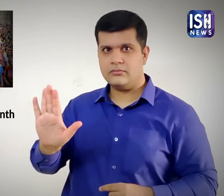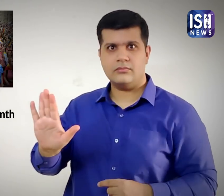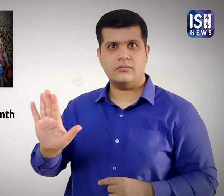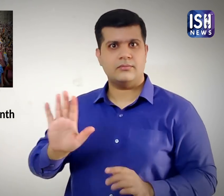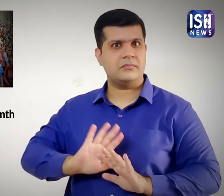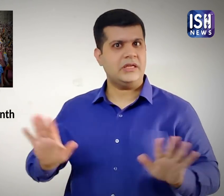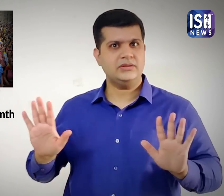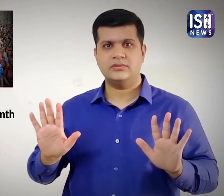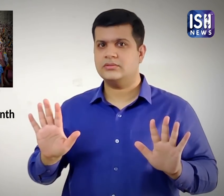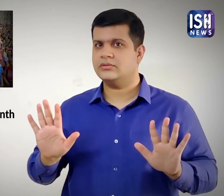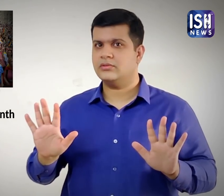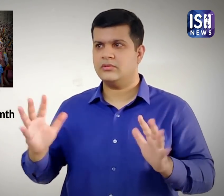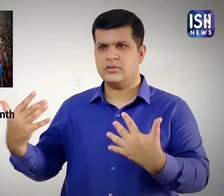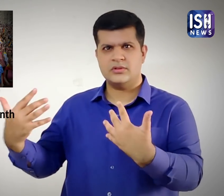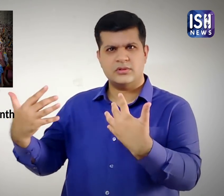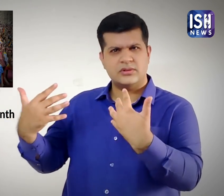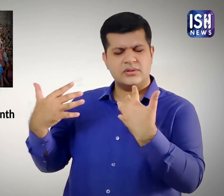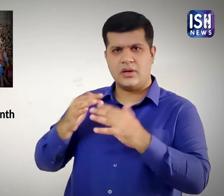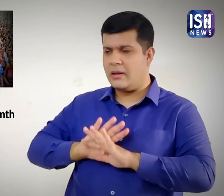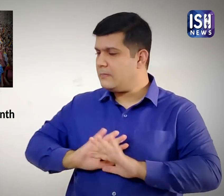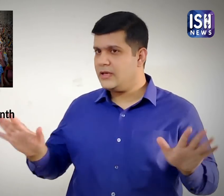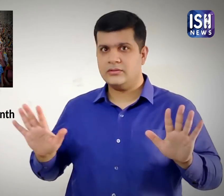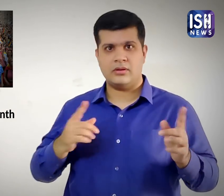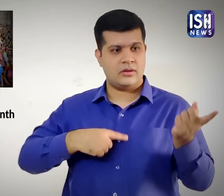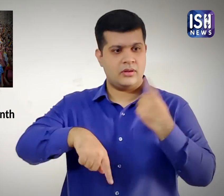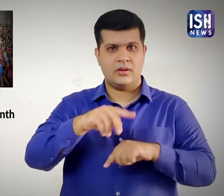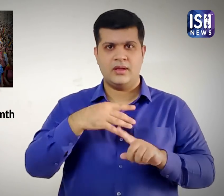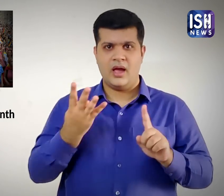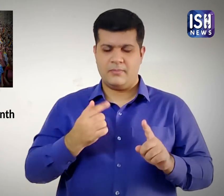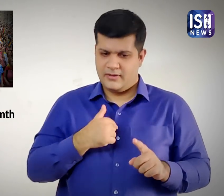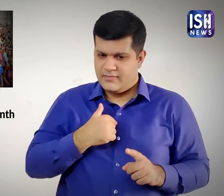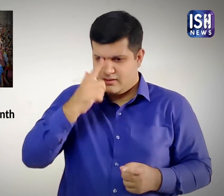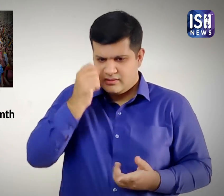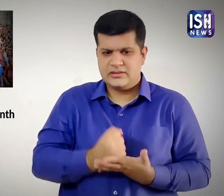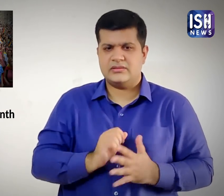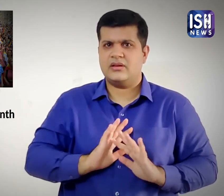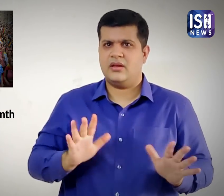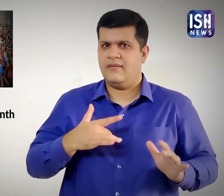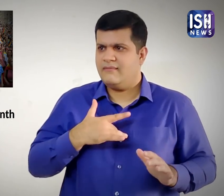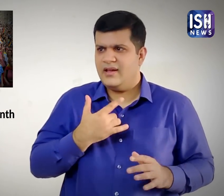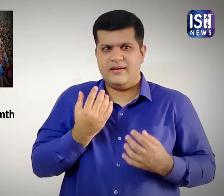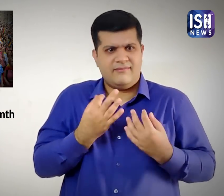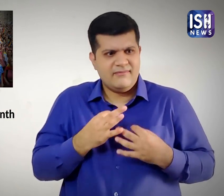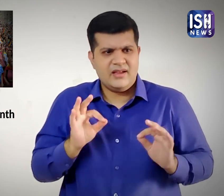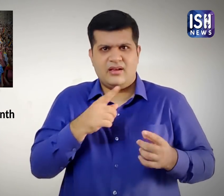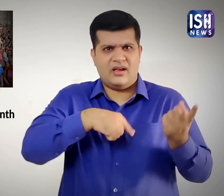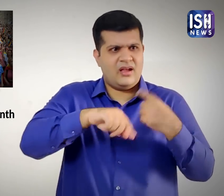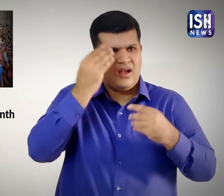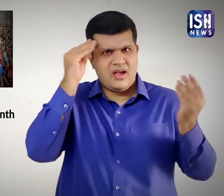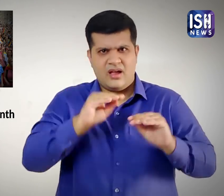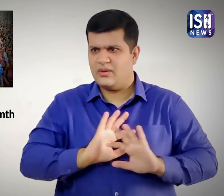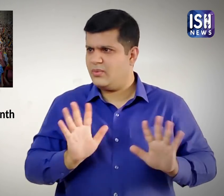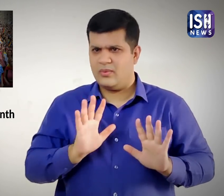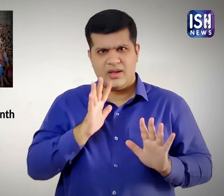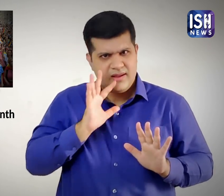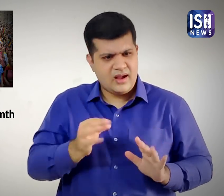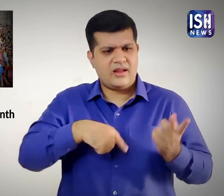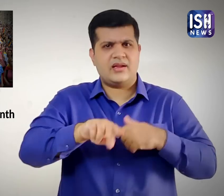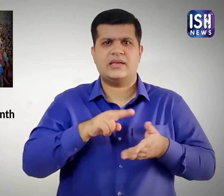बार में क्वियर समुदाई ने पुलीस का विरोध किया और कहा कि वे उनके उटपीडन को बरदाश नहीं करेंगे। समुदाई ने अपनी स्वाभाविक भावनाओं पर अपने अधिकार का दावा किया और